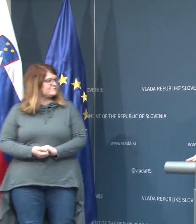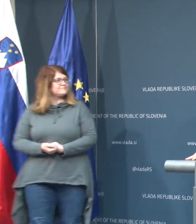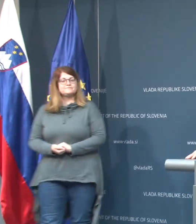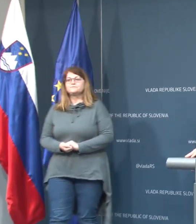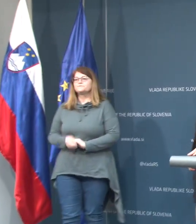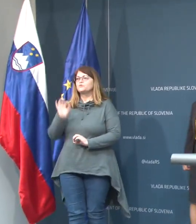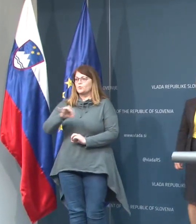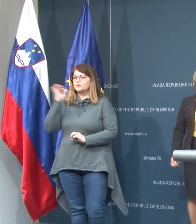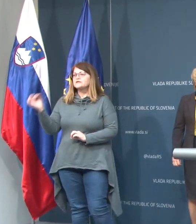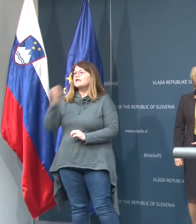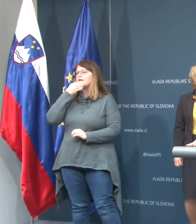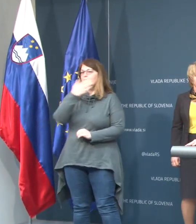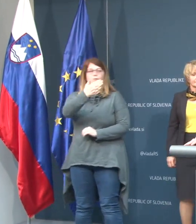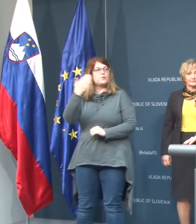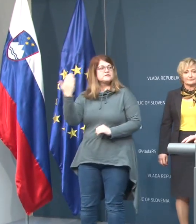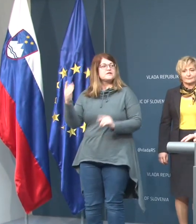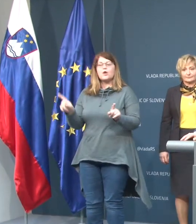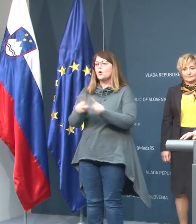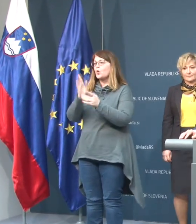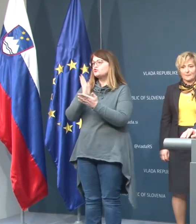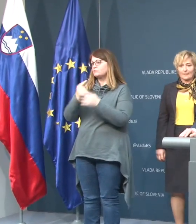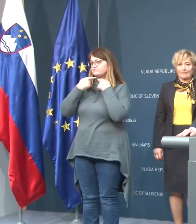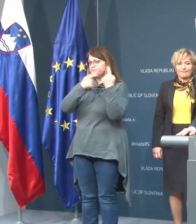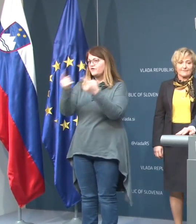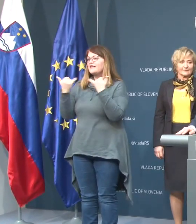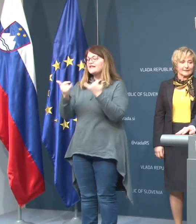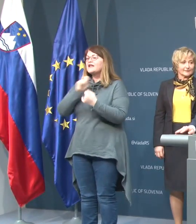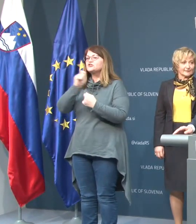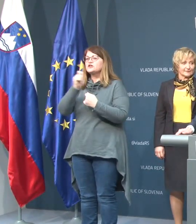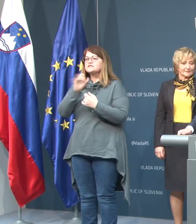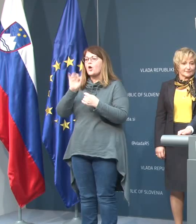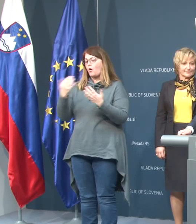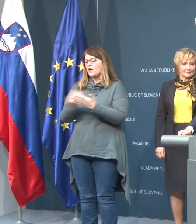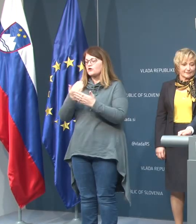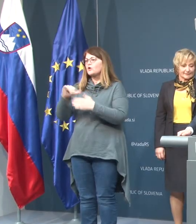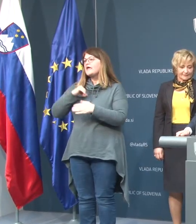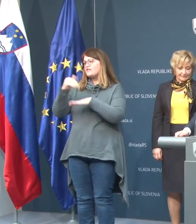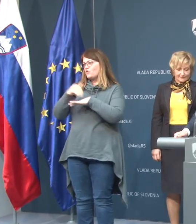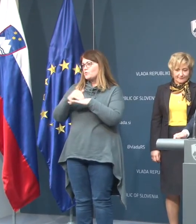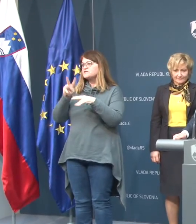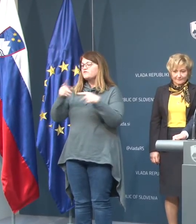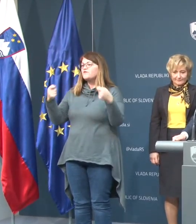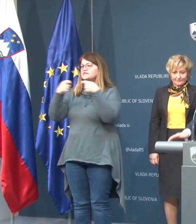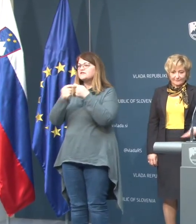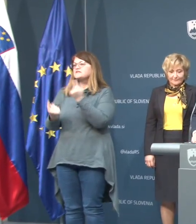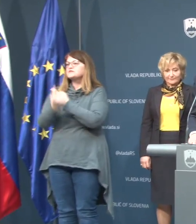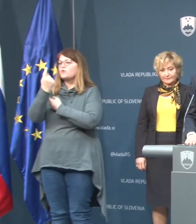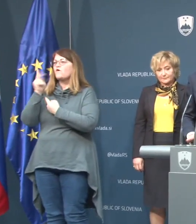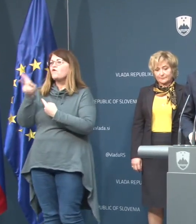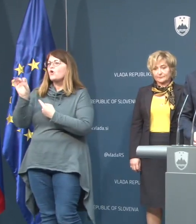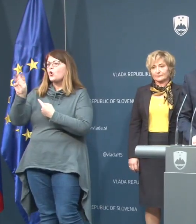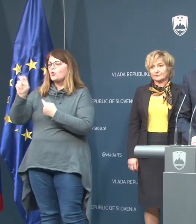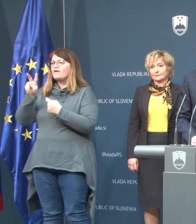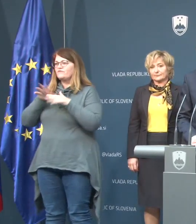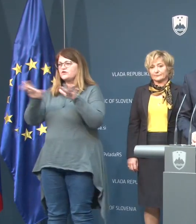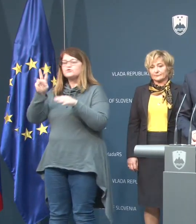Dobar dan, lepo pozdravljeni, kot najavljamo današnja izjava o aktualnih informacijah v vsezi s pojavom nispovora